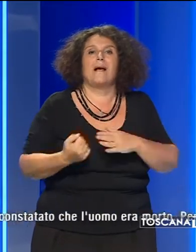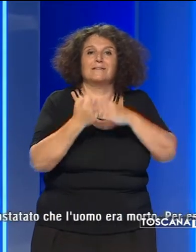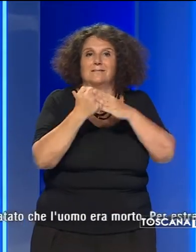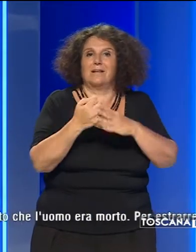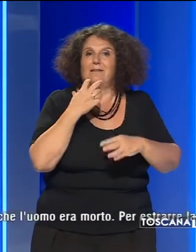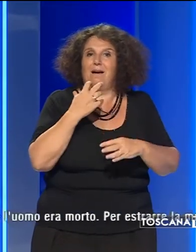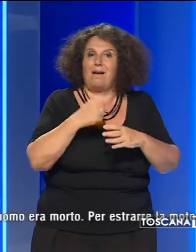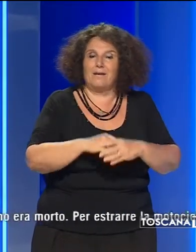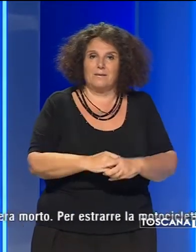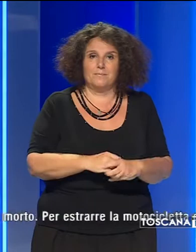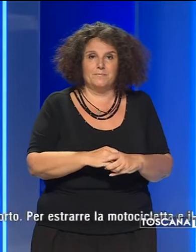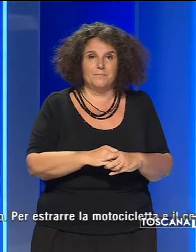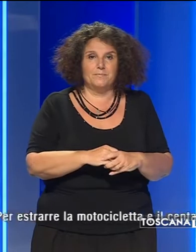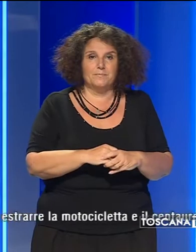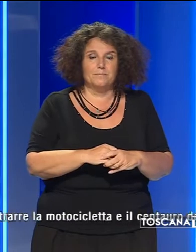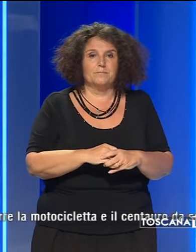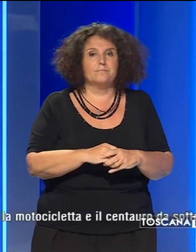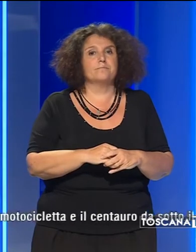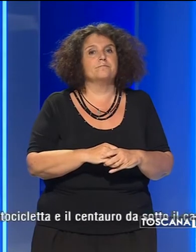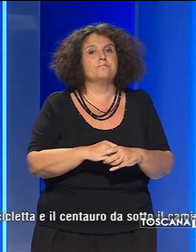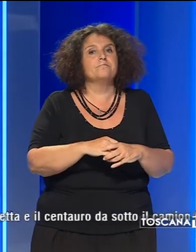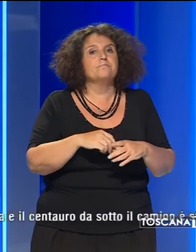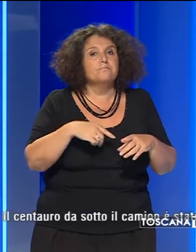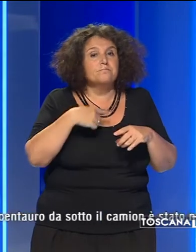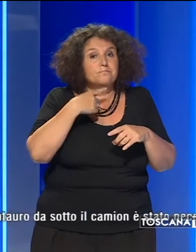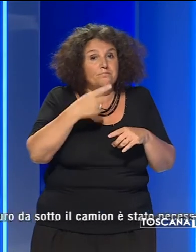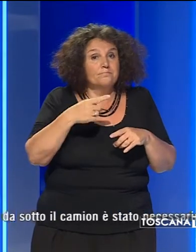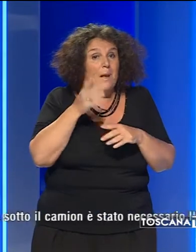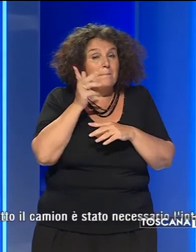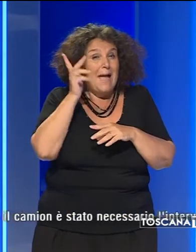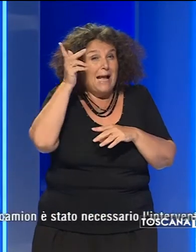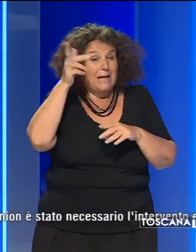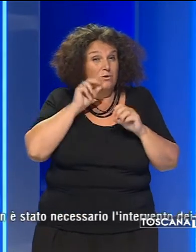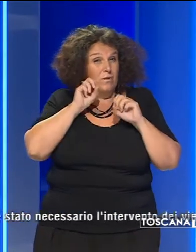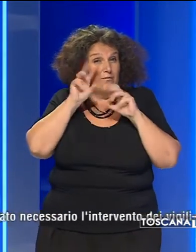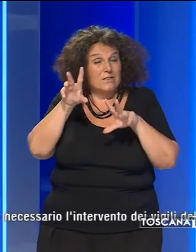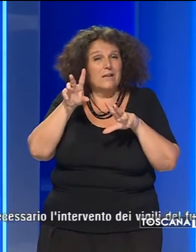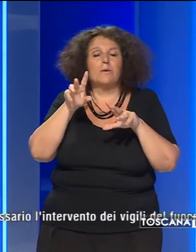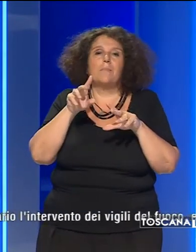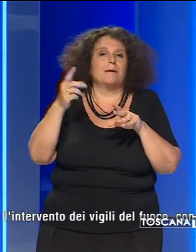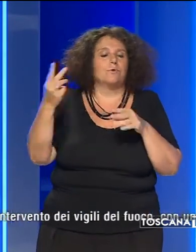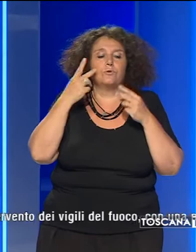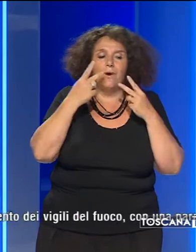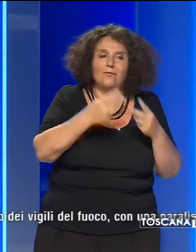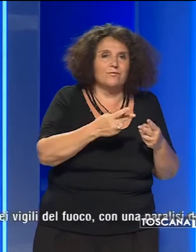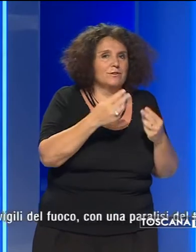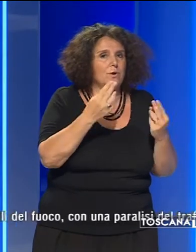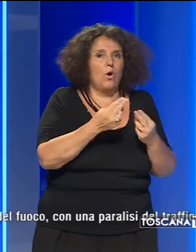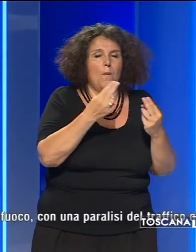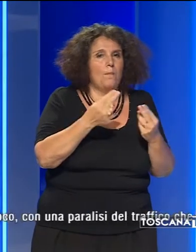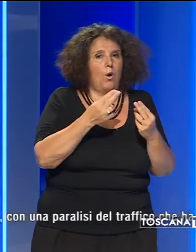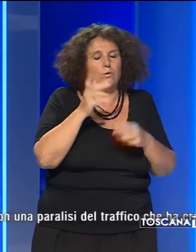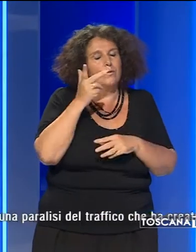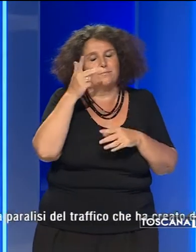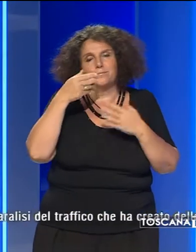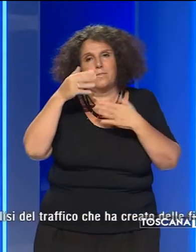Carrara. Era stato anche allertato il Pegaso ma la sua missione è stata disdetta una volta constatato che l